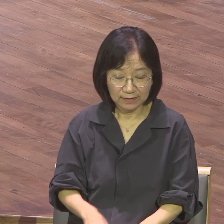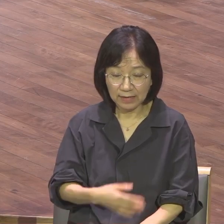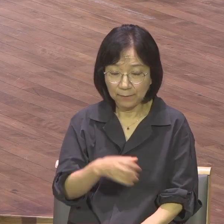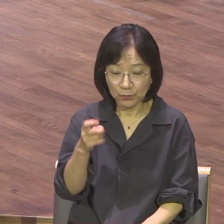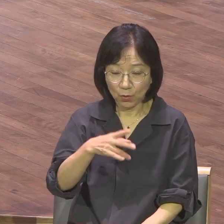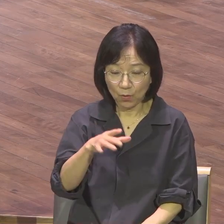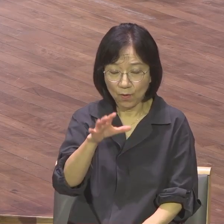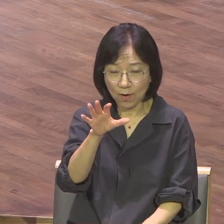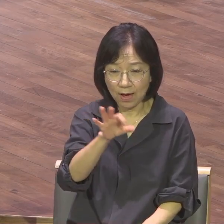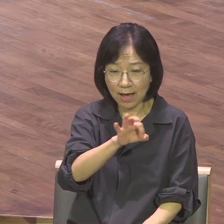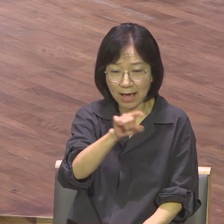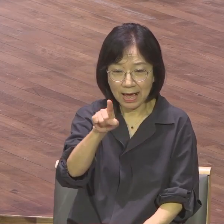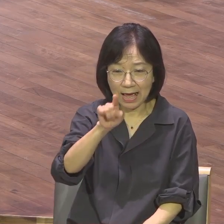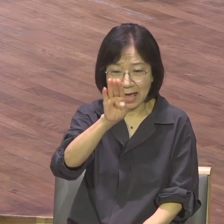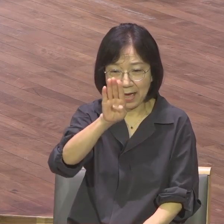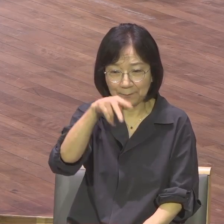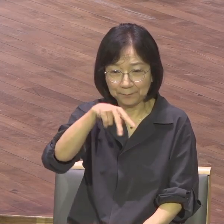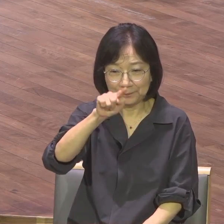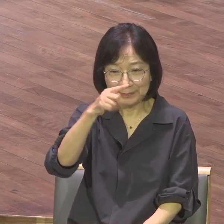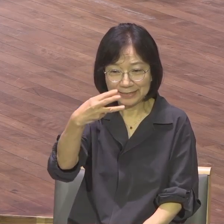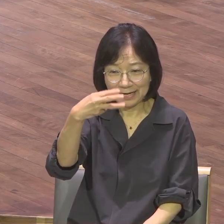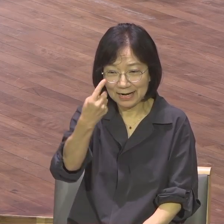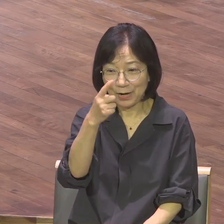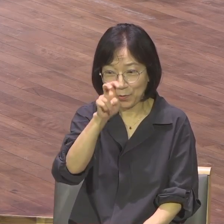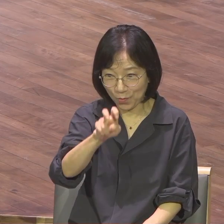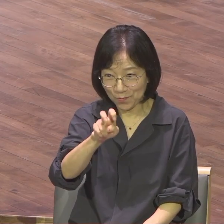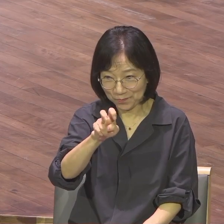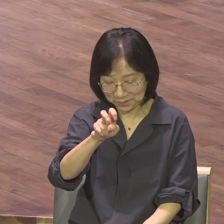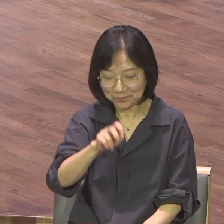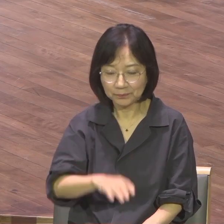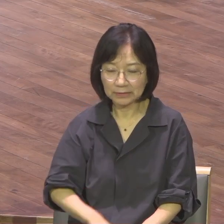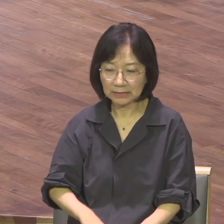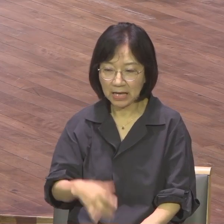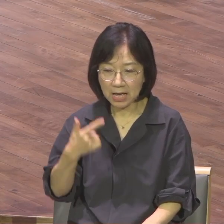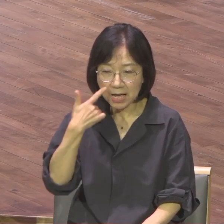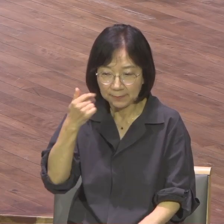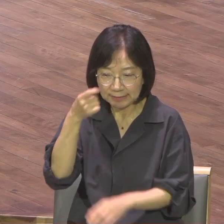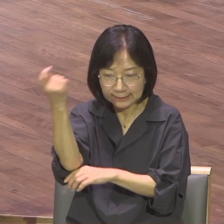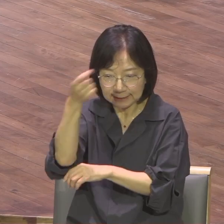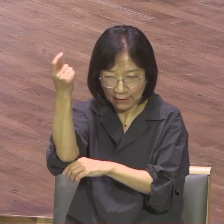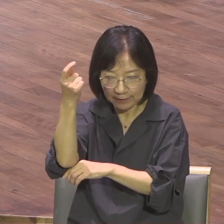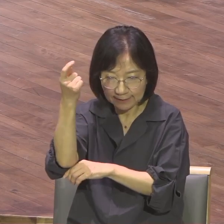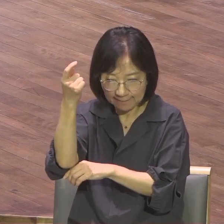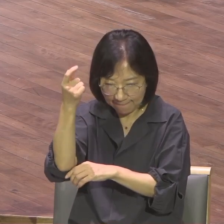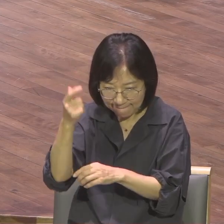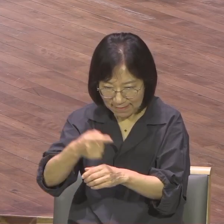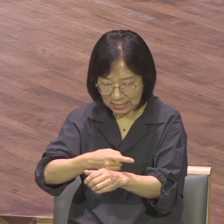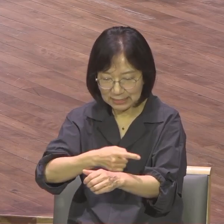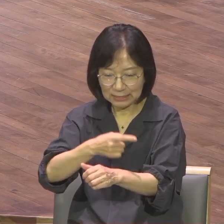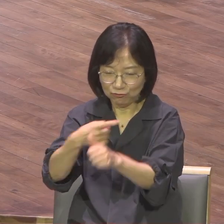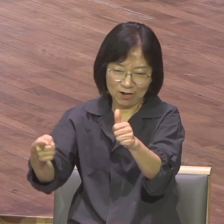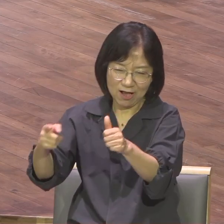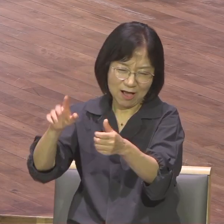왕이 되겠다라고 반란을 일으킵니다 이로 인해서 다윗은 신발도 제대로 신지 못하고 다급하게 도망을 치게 됩니다